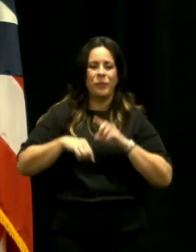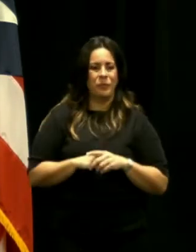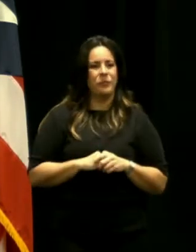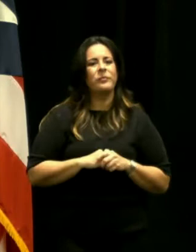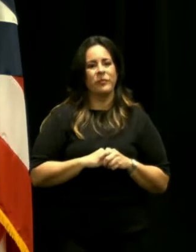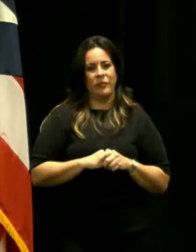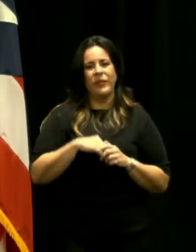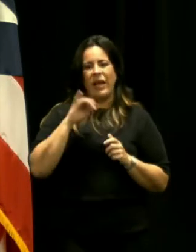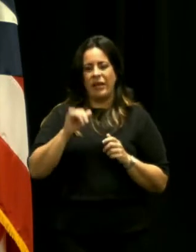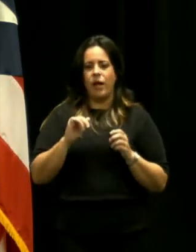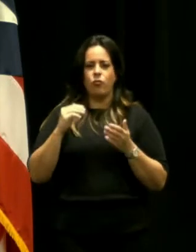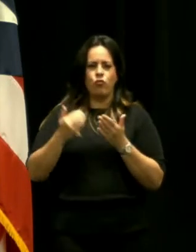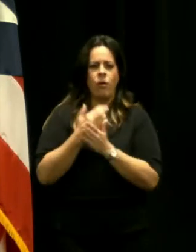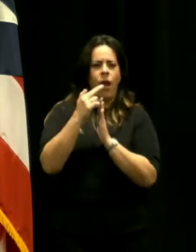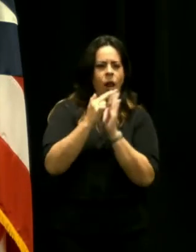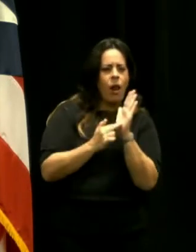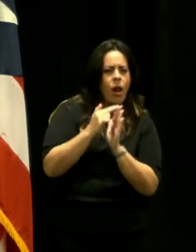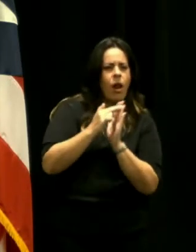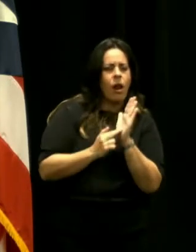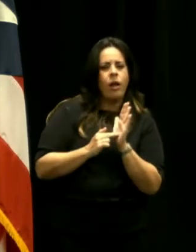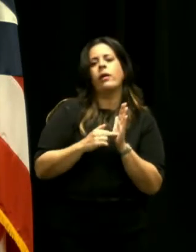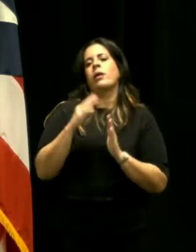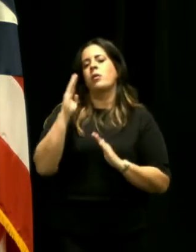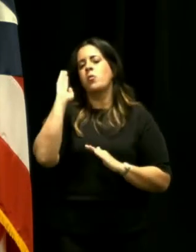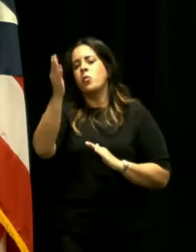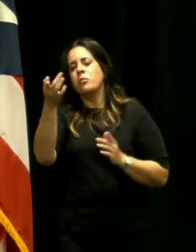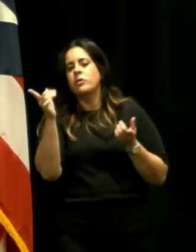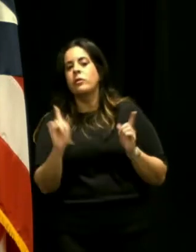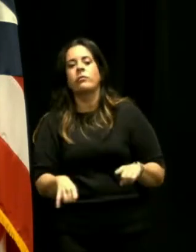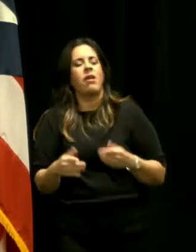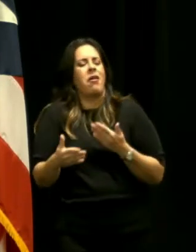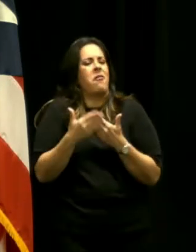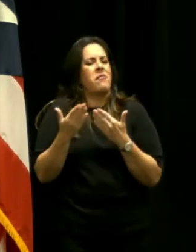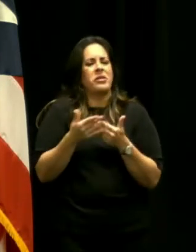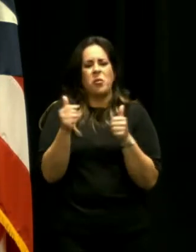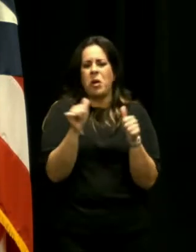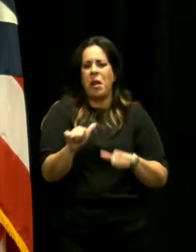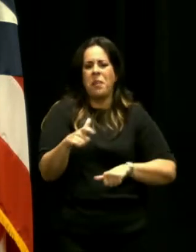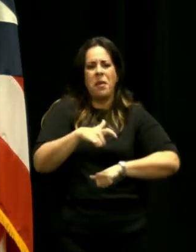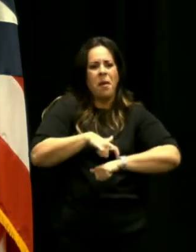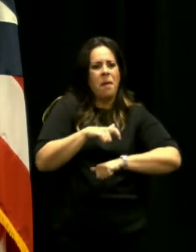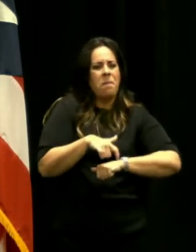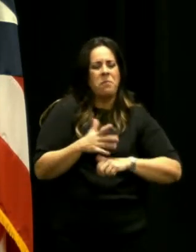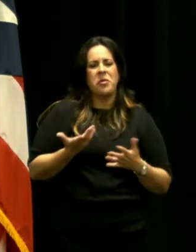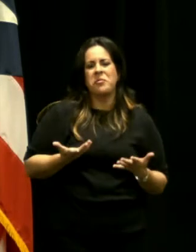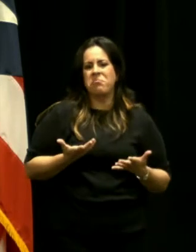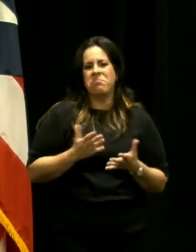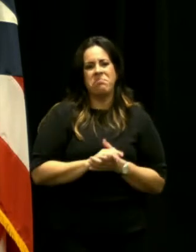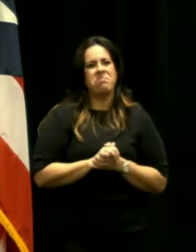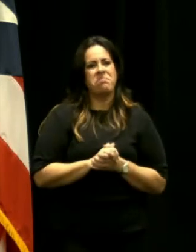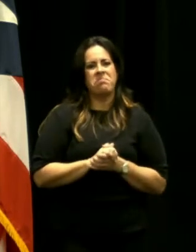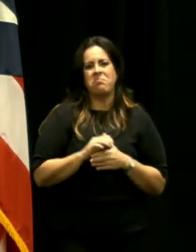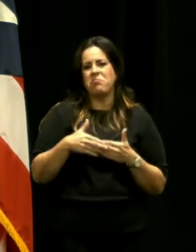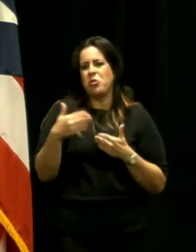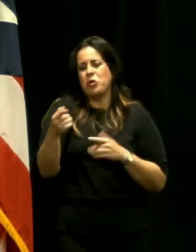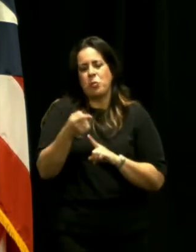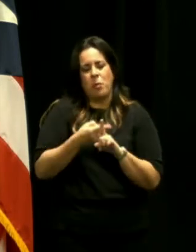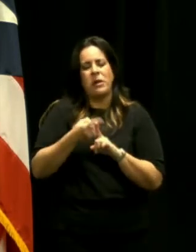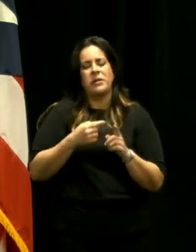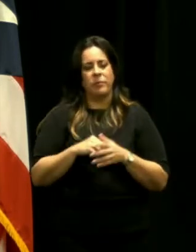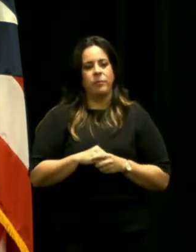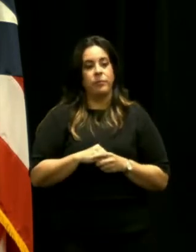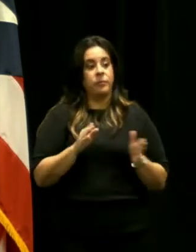con estas medidas más lo que viene fácilmente en algún momento en los próximos meses